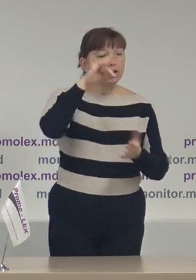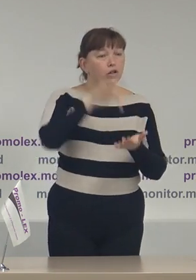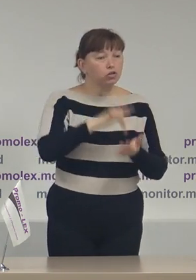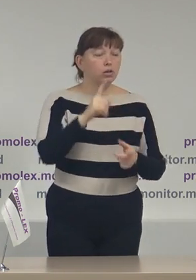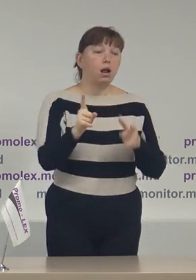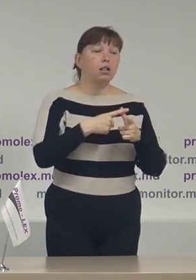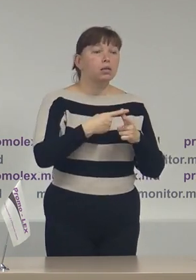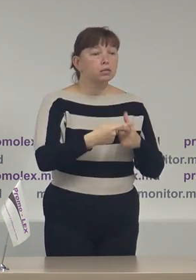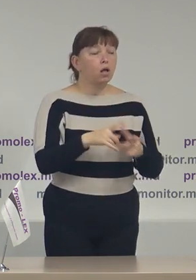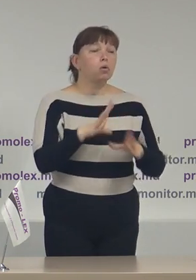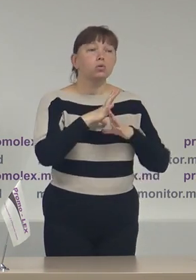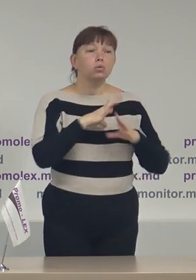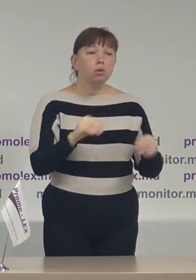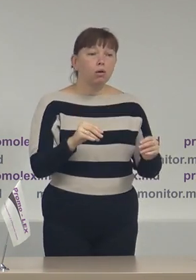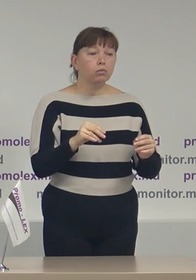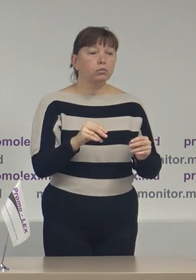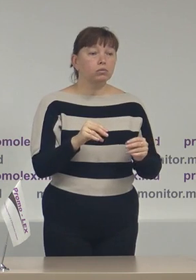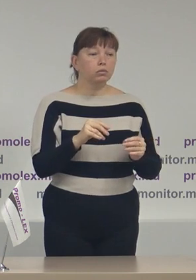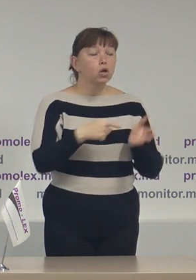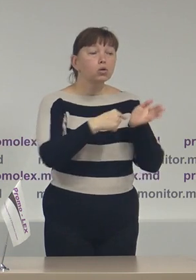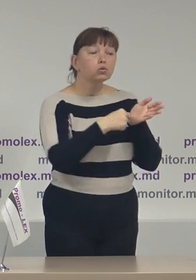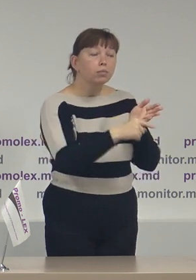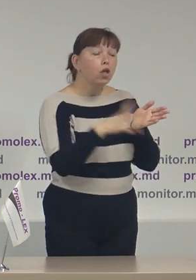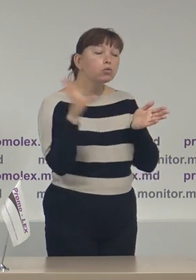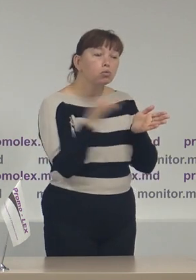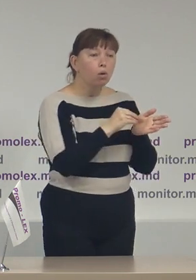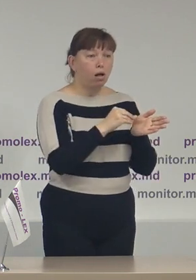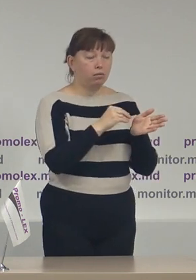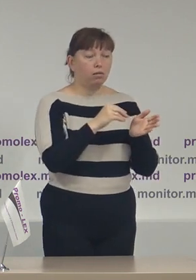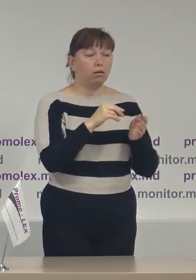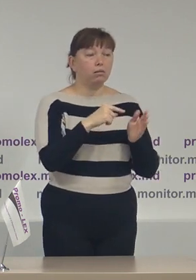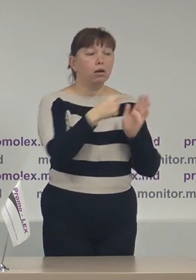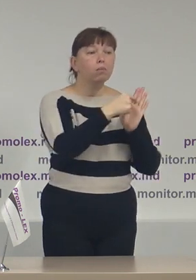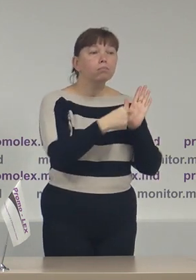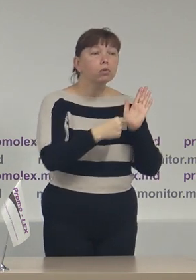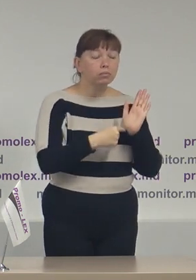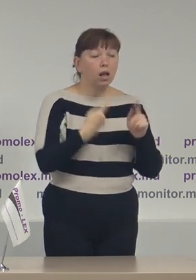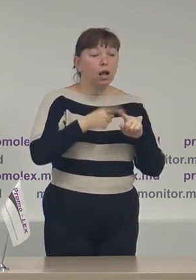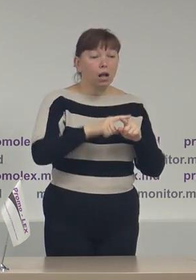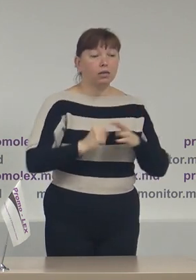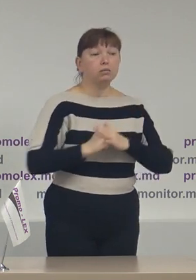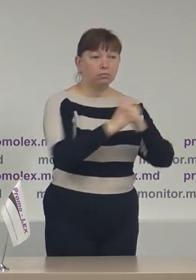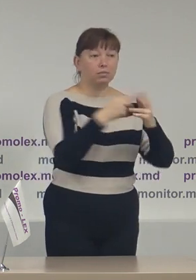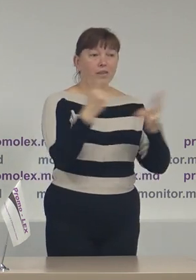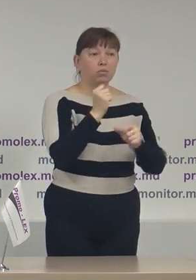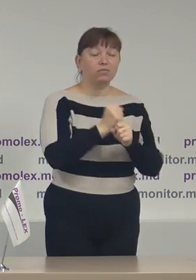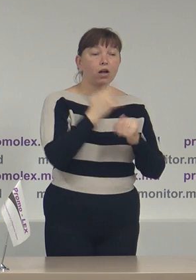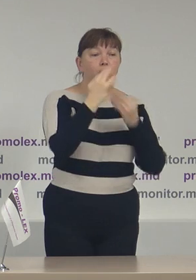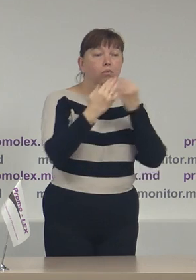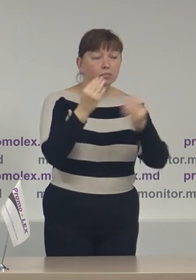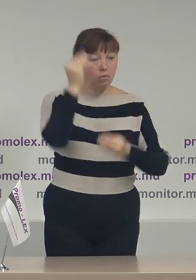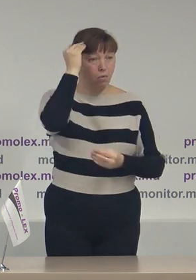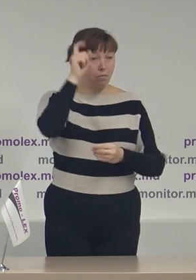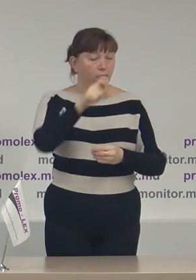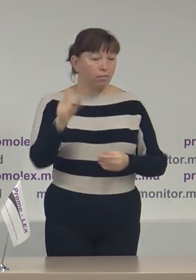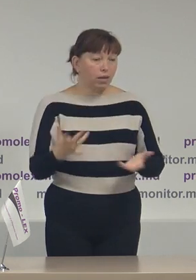fie nu au sublineat toate aspectele metodologice care în baza cărora se efectuează sondajele de opinie